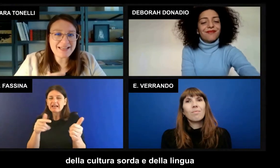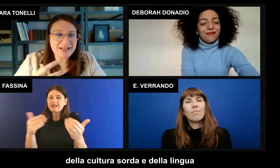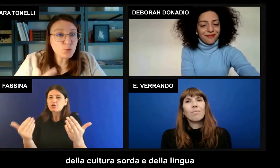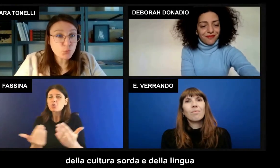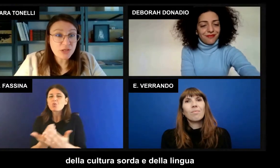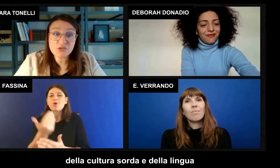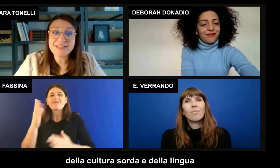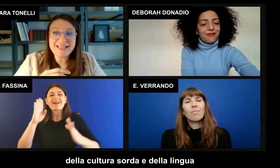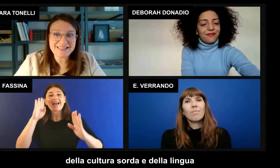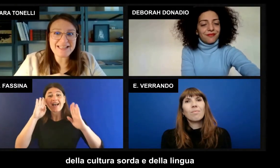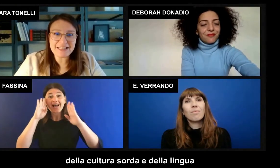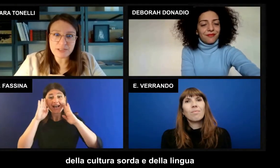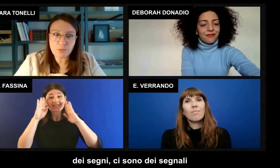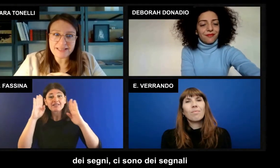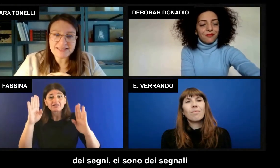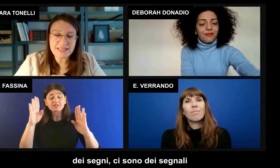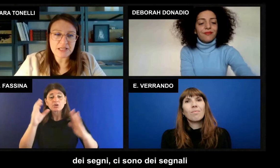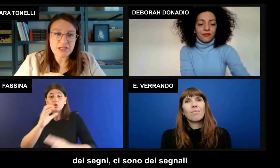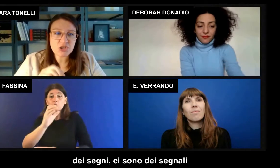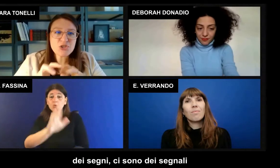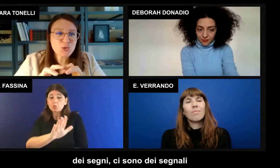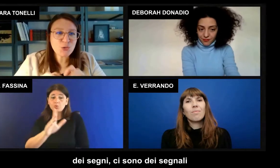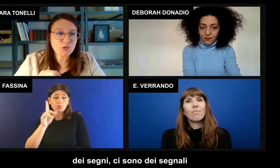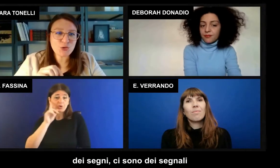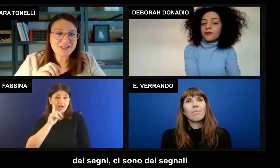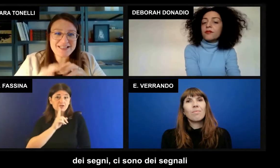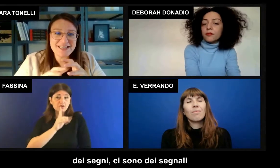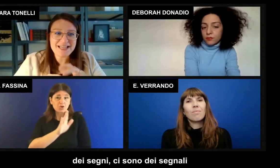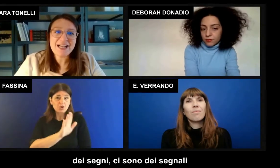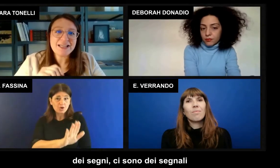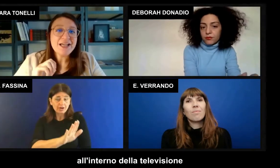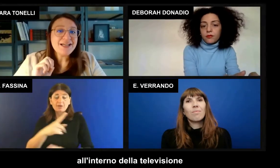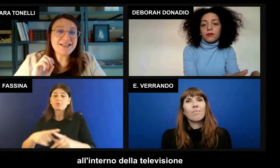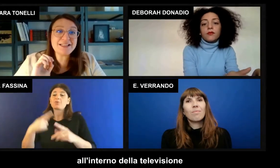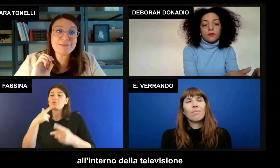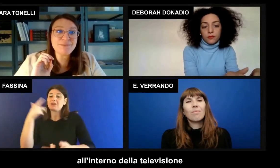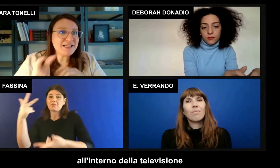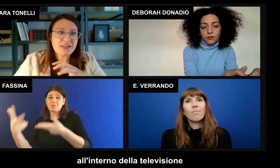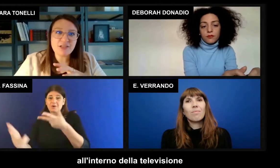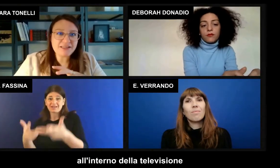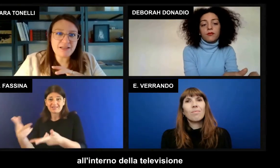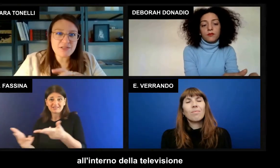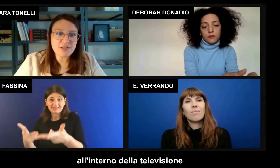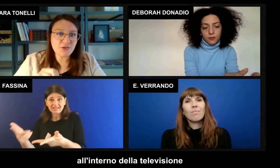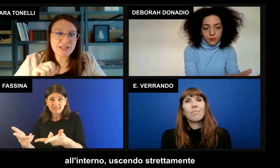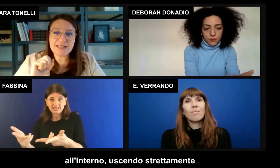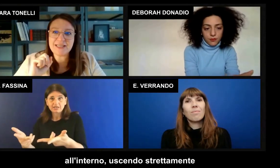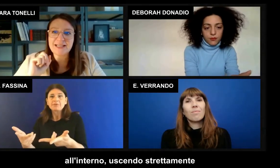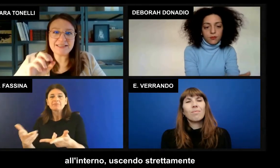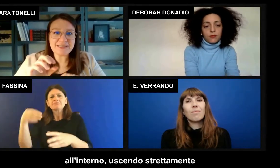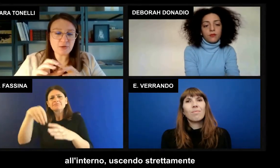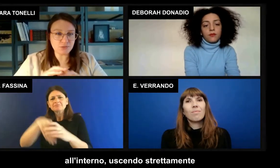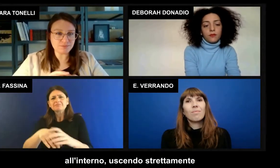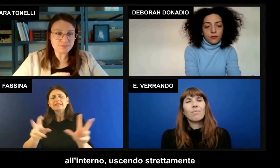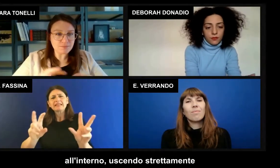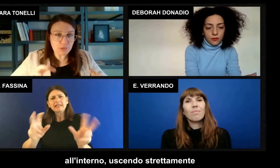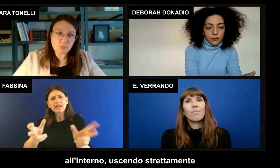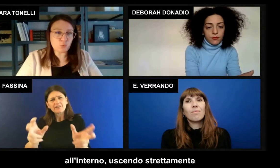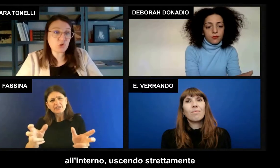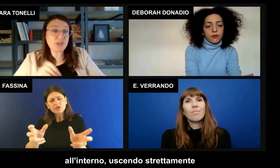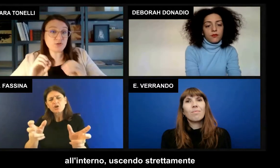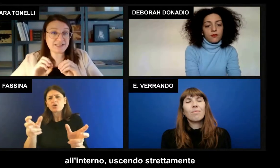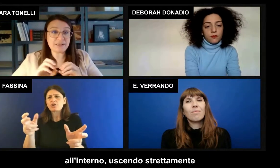confronti della cultura sorda e della lingua dei segni. Ci sono dei segnali all'interno della televisione, all'interno,